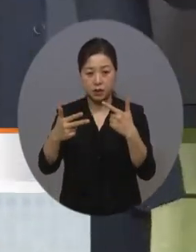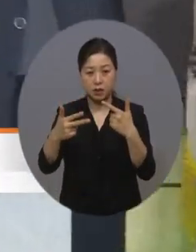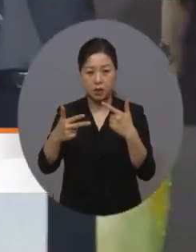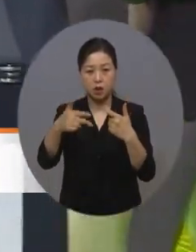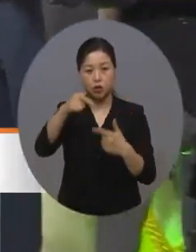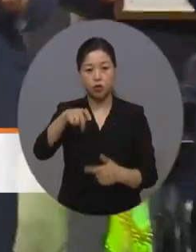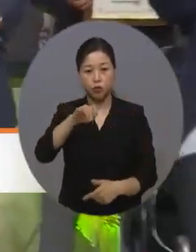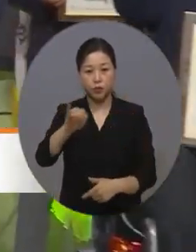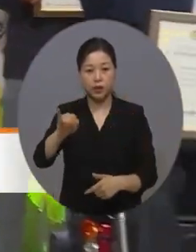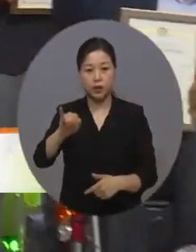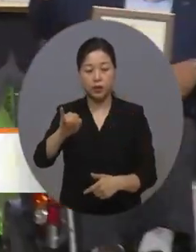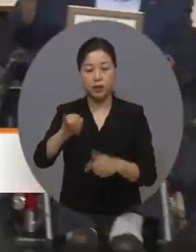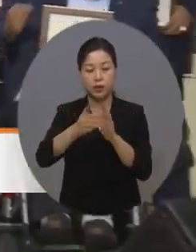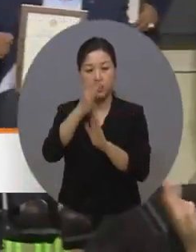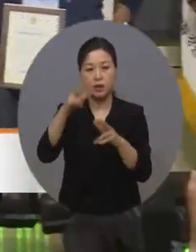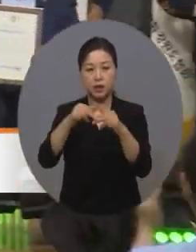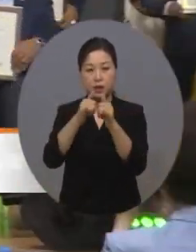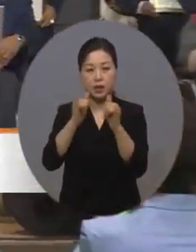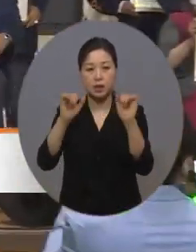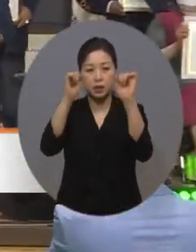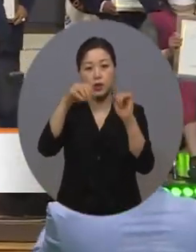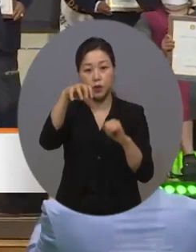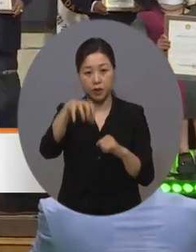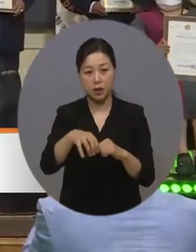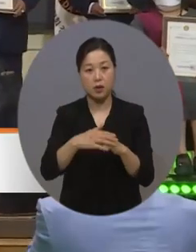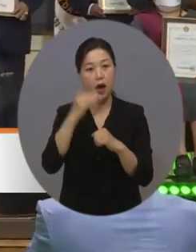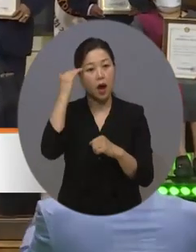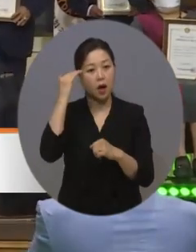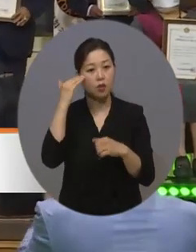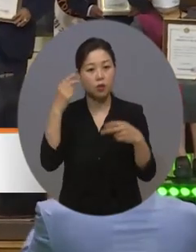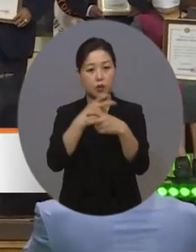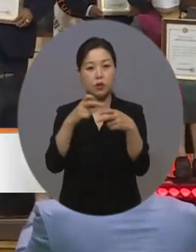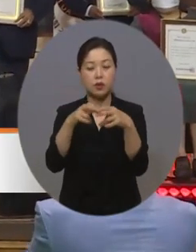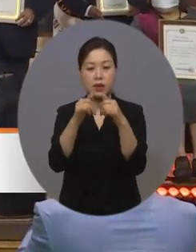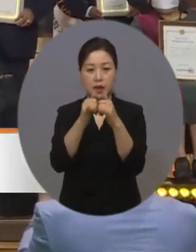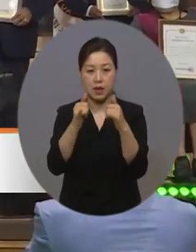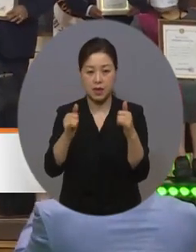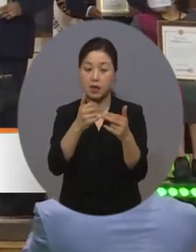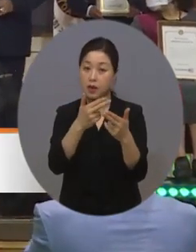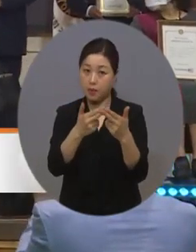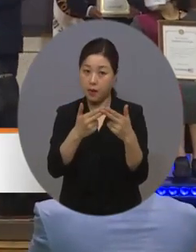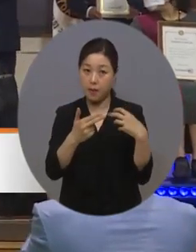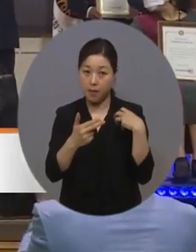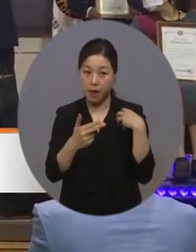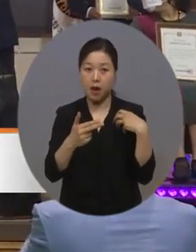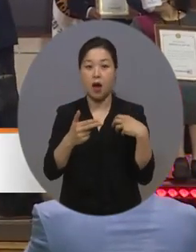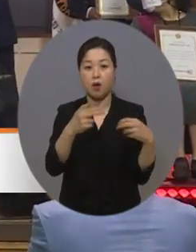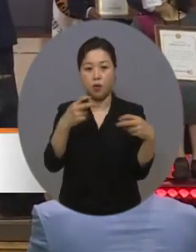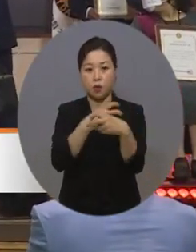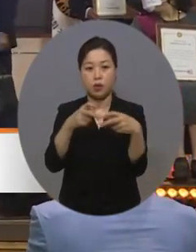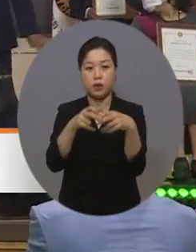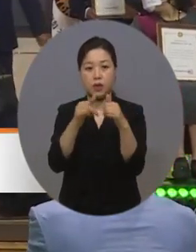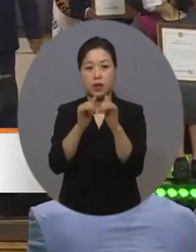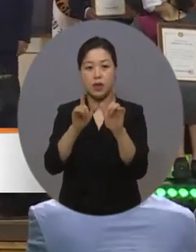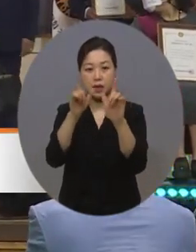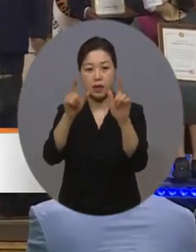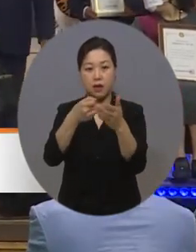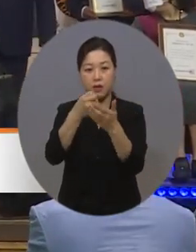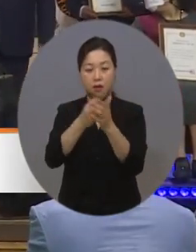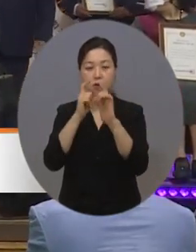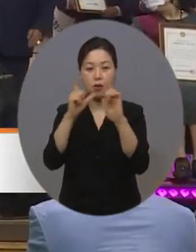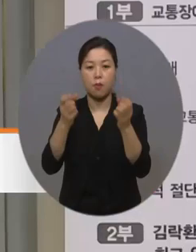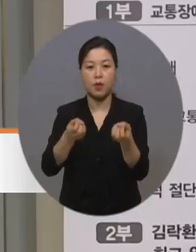장애인체육관 주 경기장에서 한국교통장애인협회 주체로 교통장애인의 날 재정 선포식이 열렸습니다.